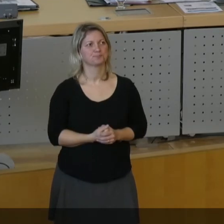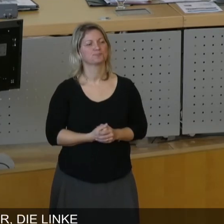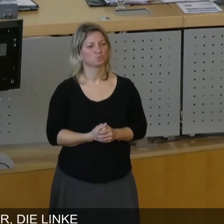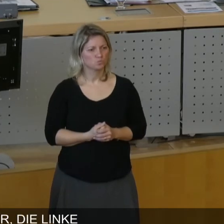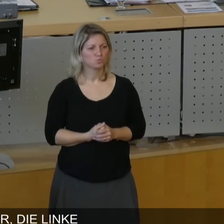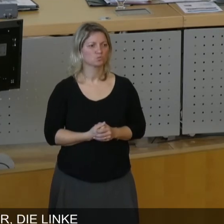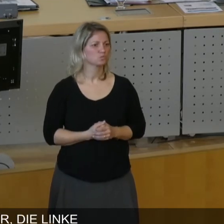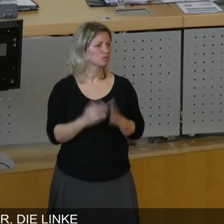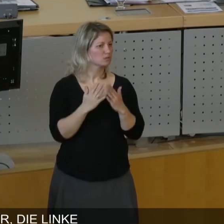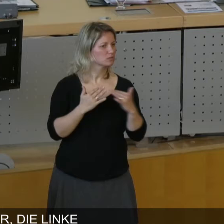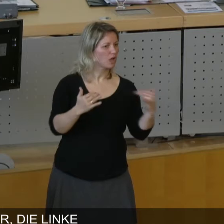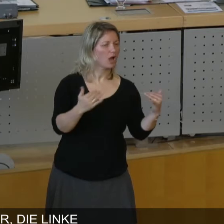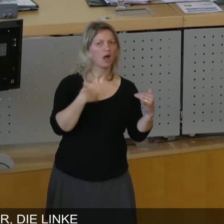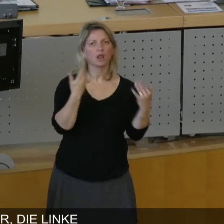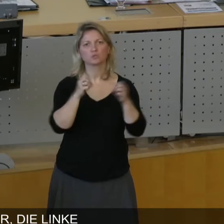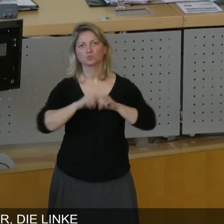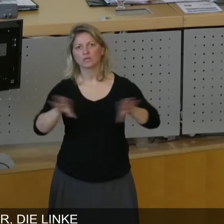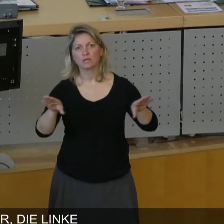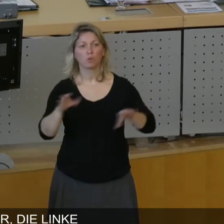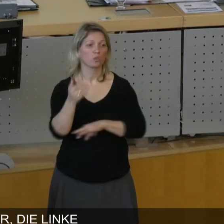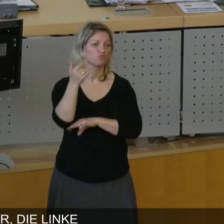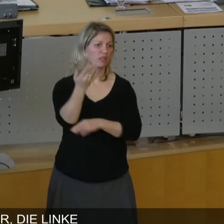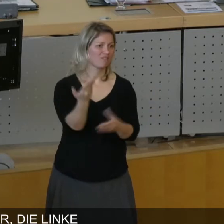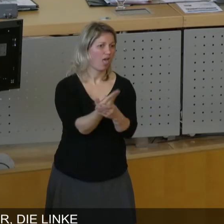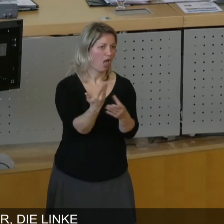Stream oder dann später vielleicht auch aus dem Archiv gesehen.